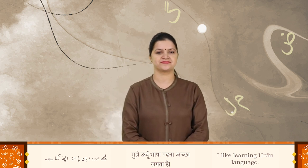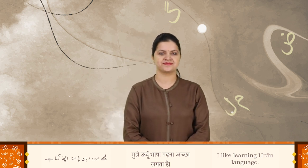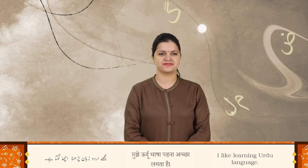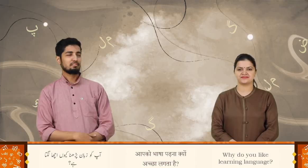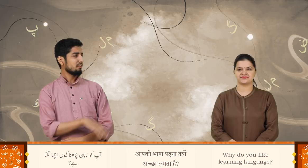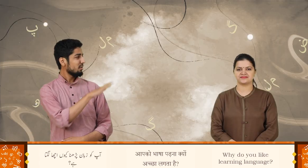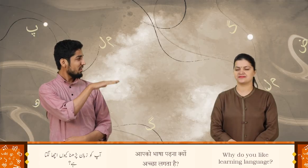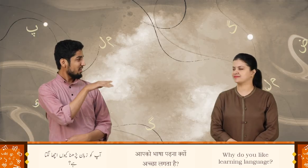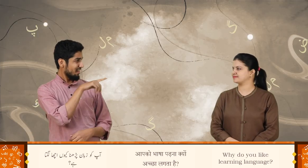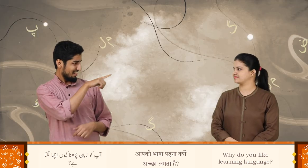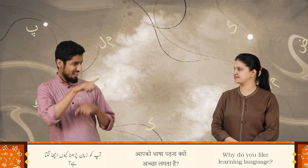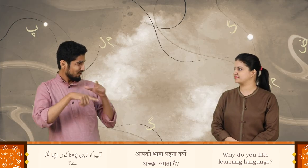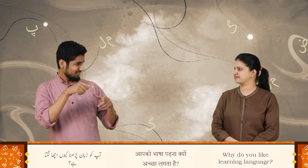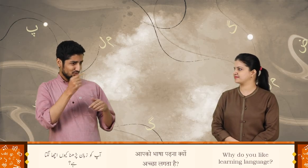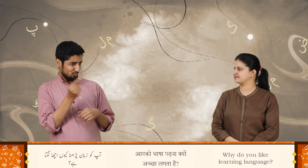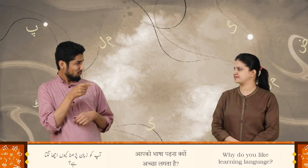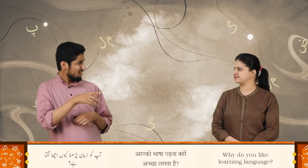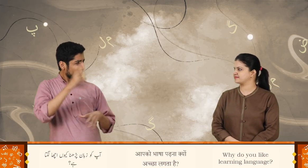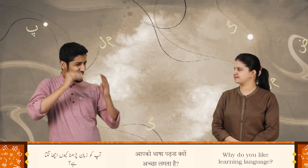آپ کو زبان پڑھنا کیوں اچھا لگتا ہے؟